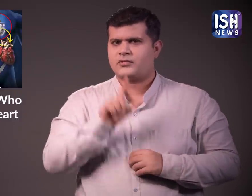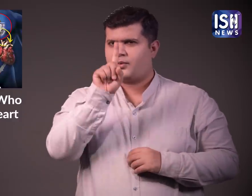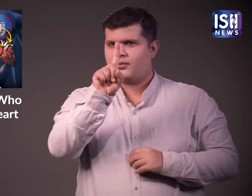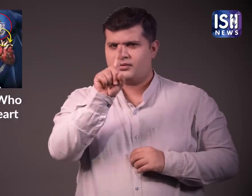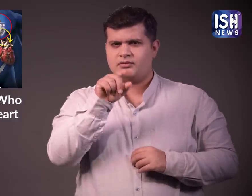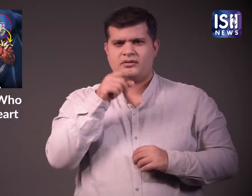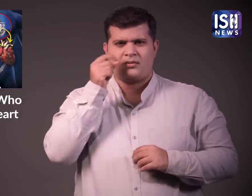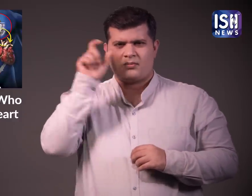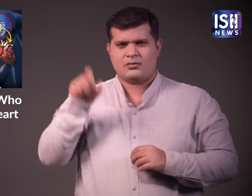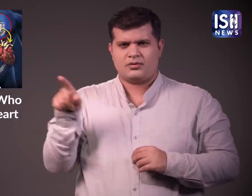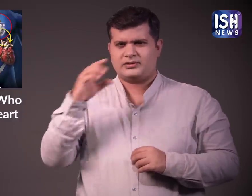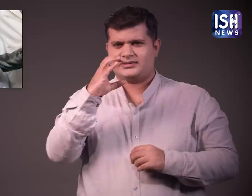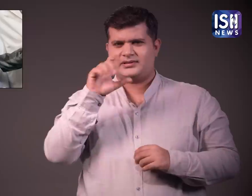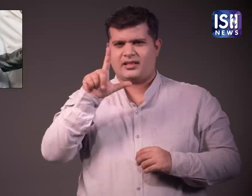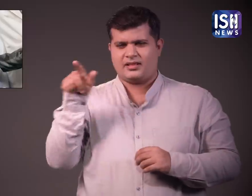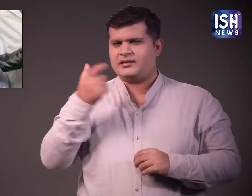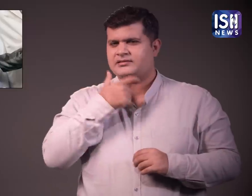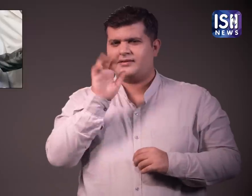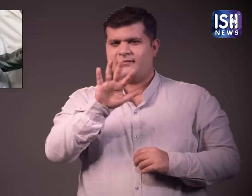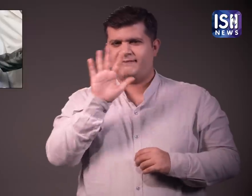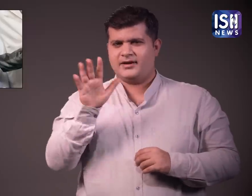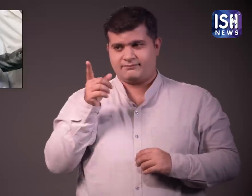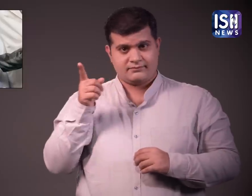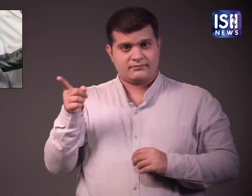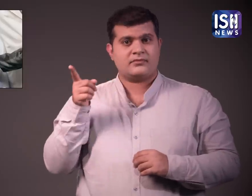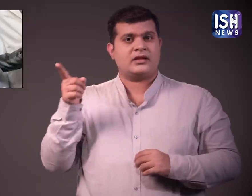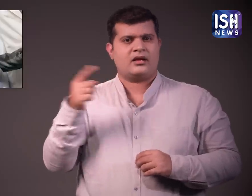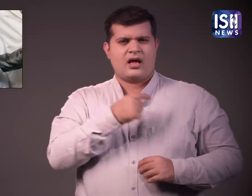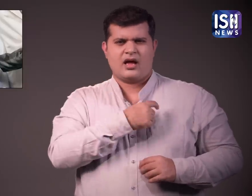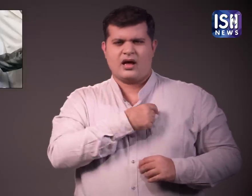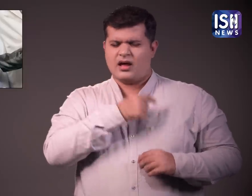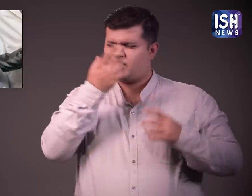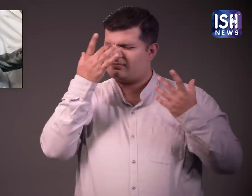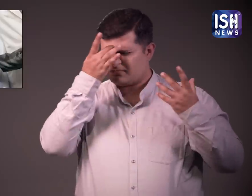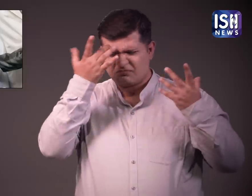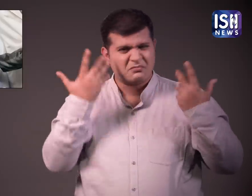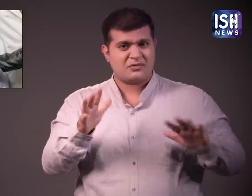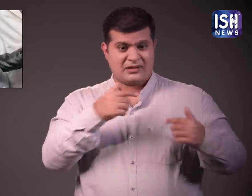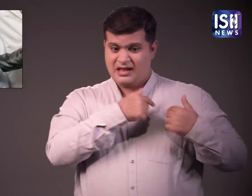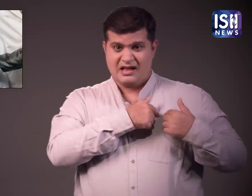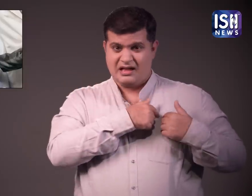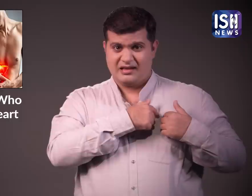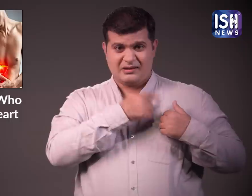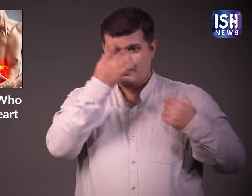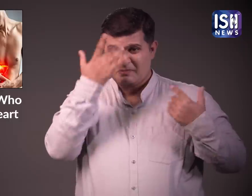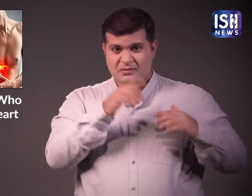55 साल के क्रेग लुई एक दुरलब बिमारी से पीरित थे जिसके कारण दिल,